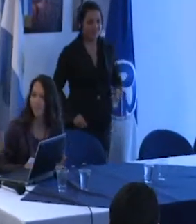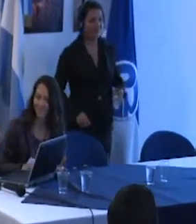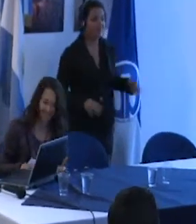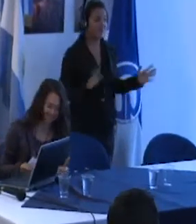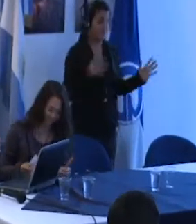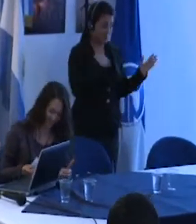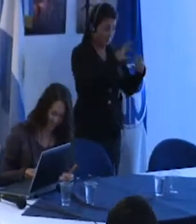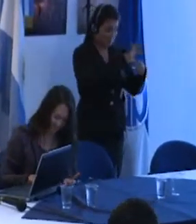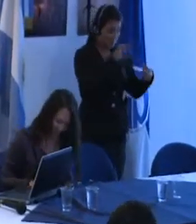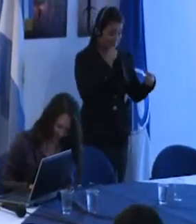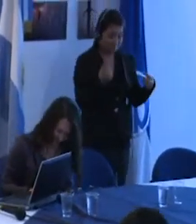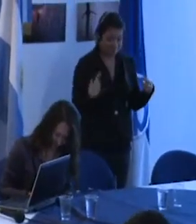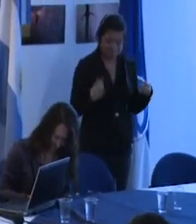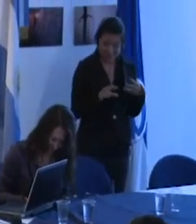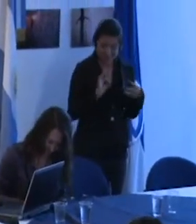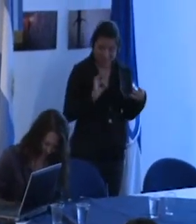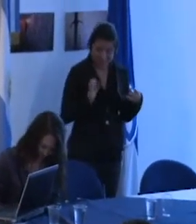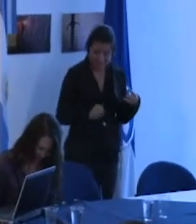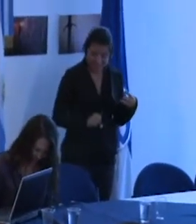¿Puedo escoger la pregunta?